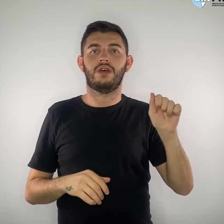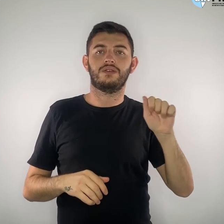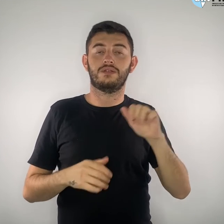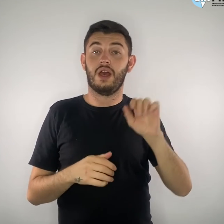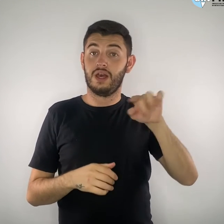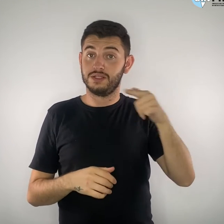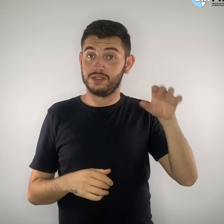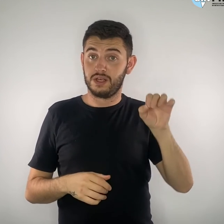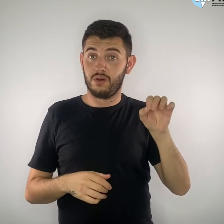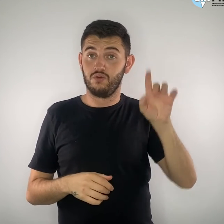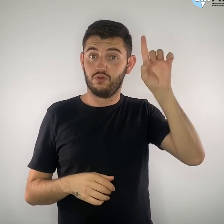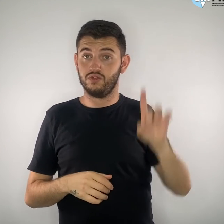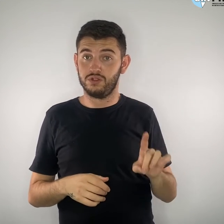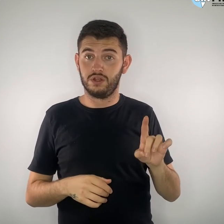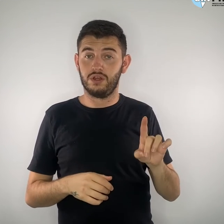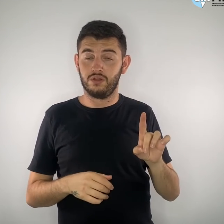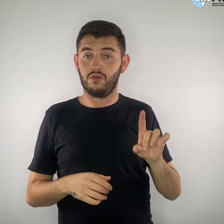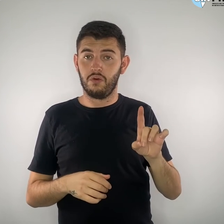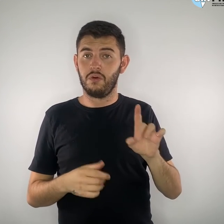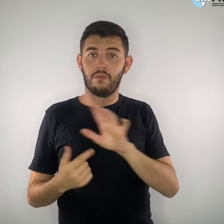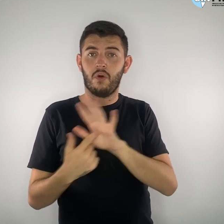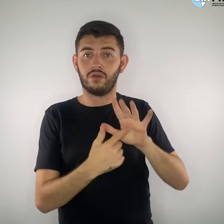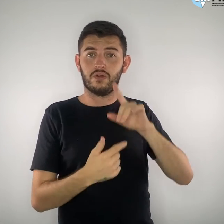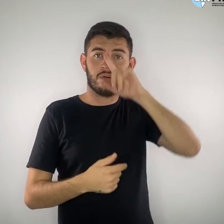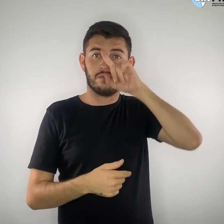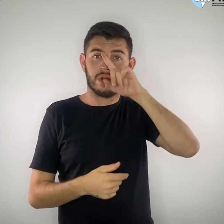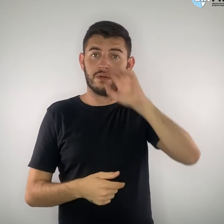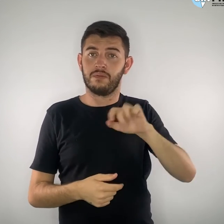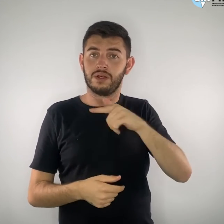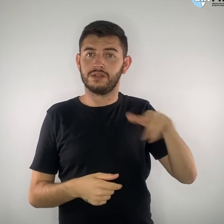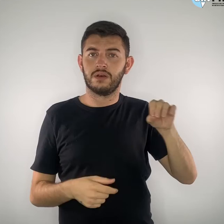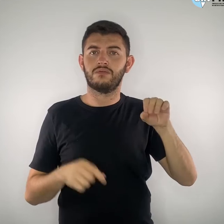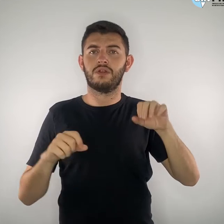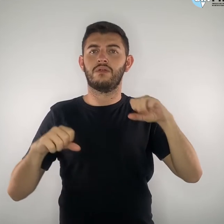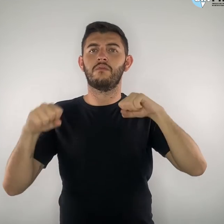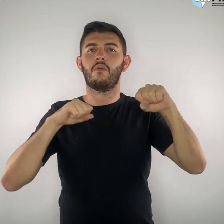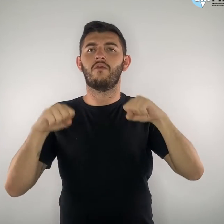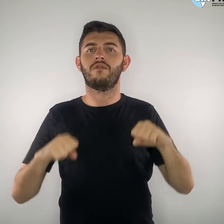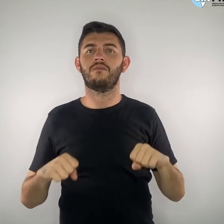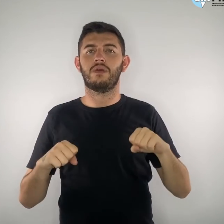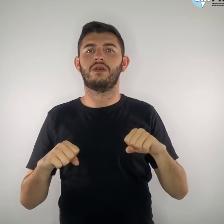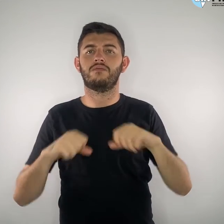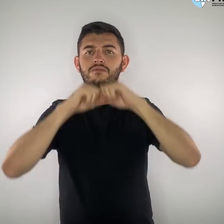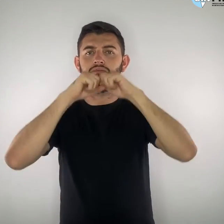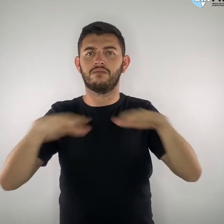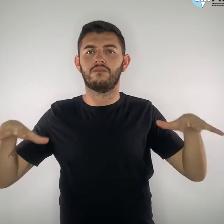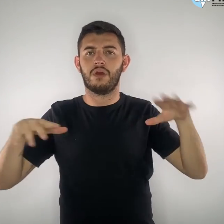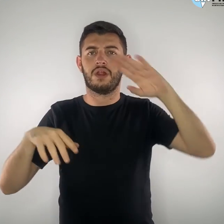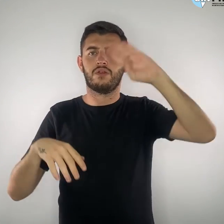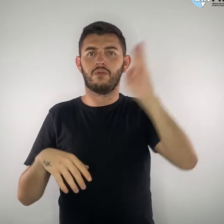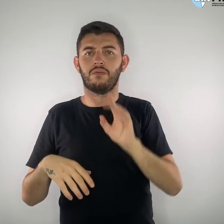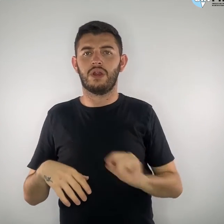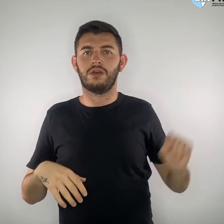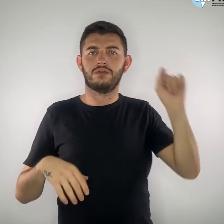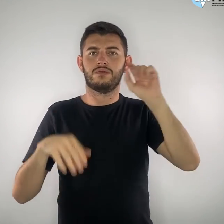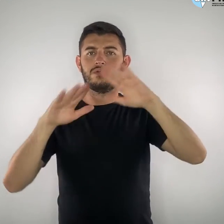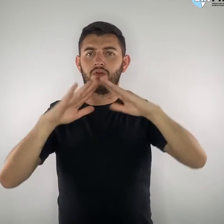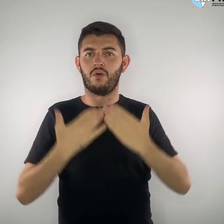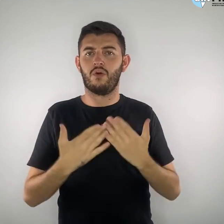perigo da visão única desse movimento que tem se alastrado pelas escolas brasileiras e pelas do Distrito